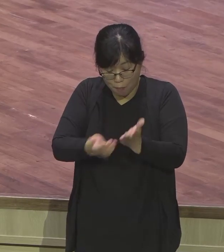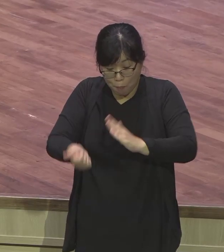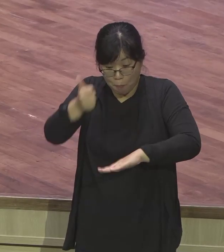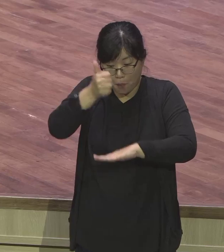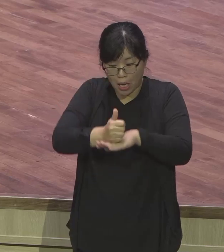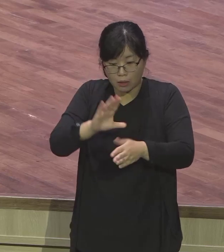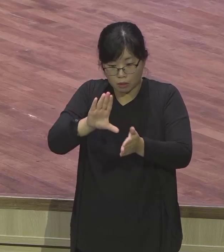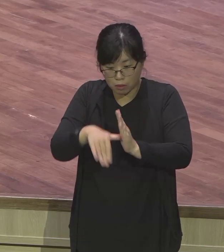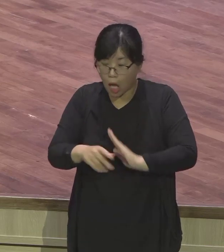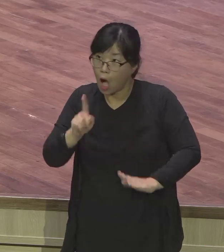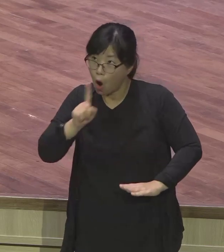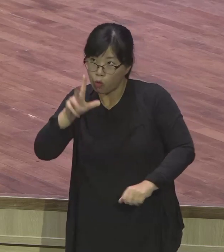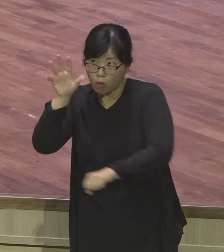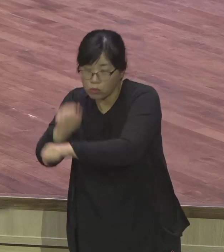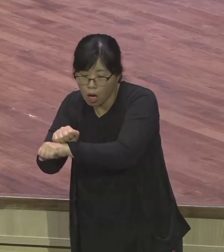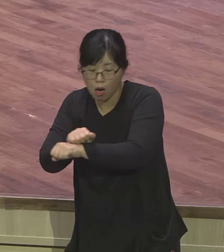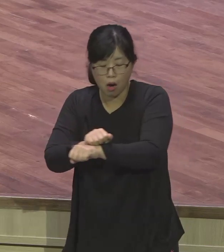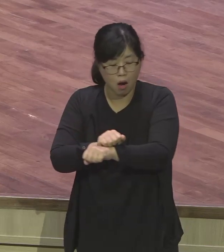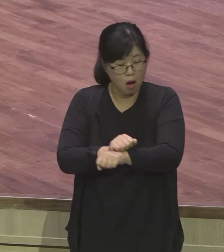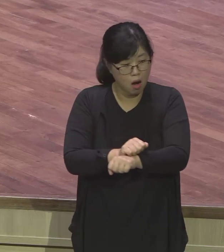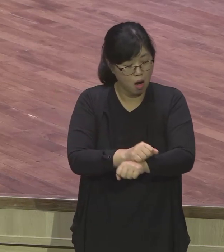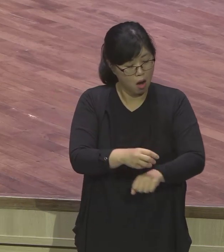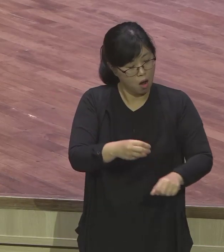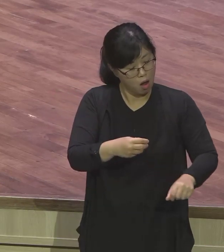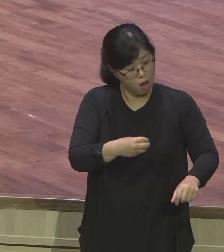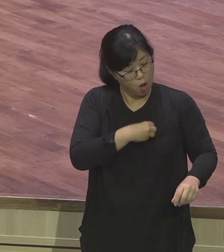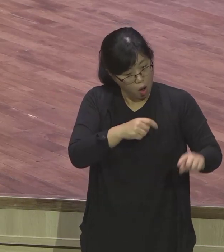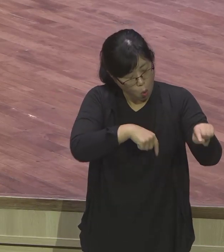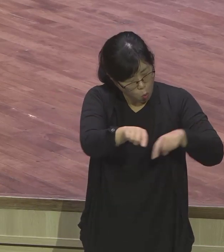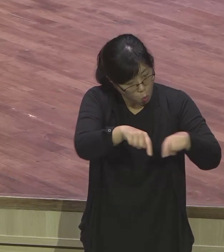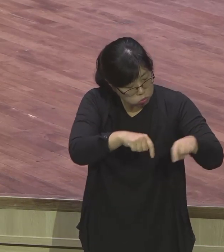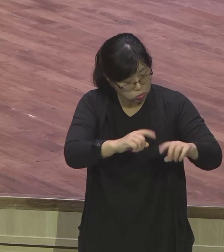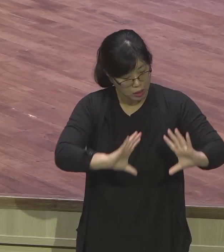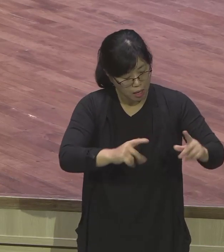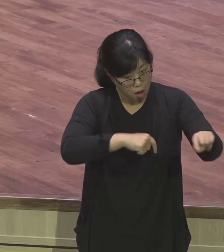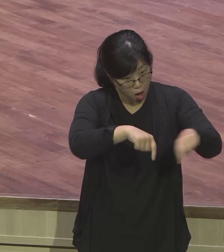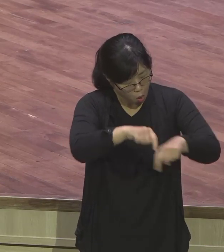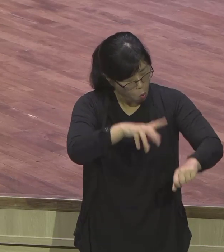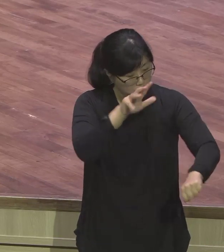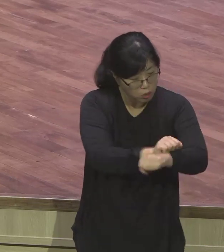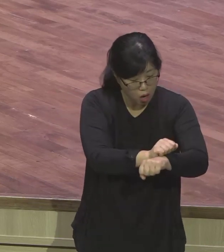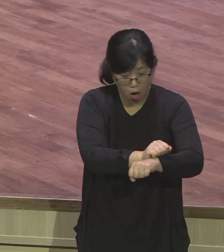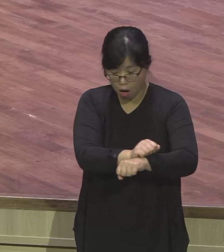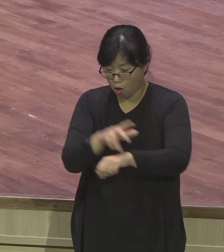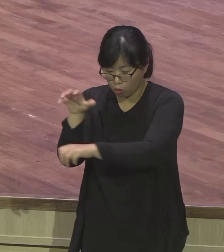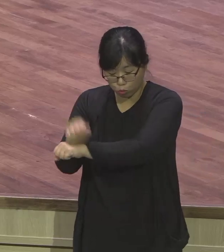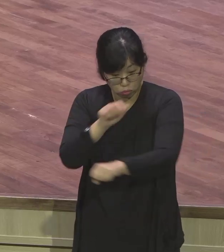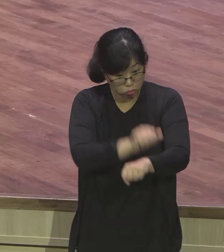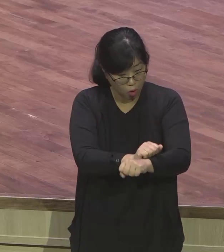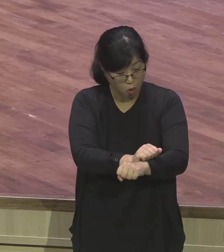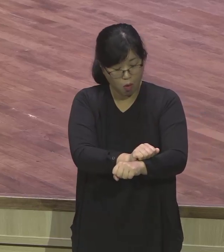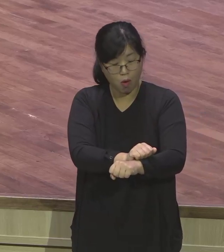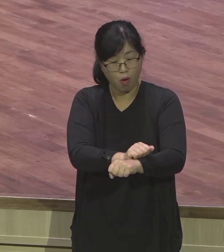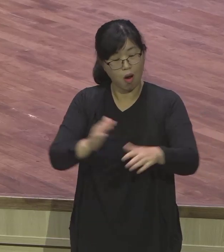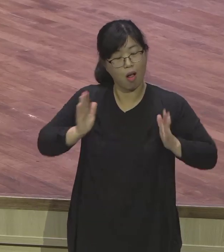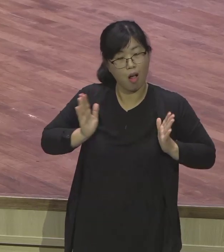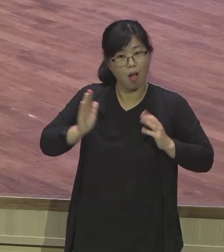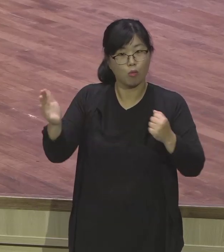하나하나 총리가 되면 다 지시하고 결정해야 되니까 이걸 다 알아야 되니까 하나님이 얼마나 세밀하신 분이세요. 보세요.